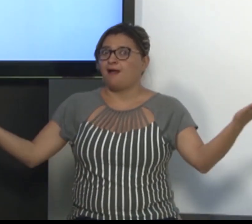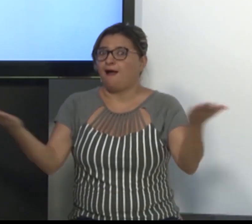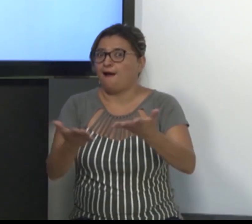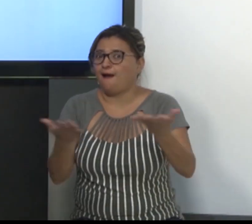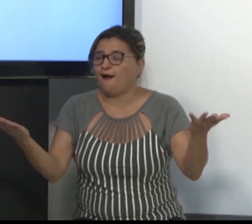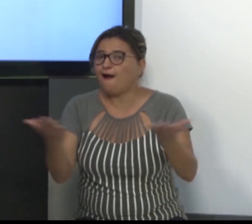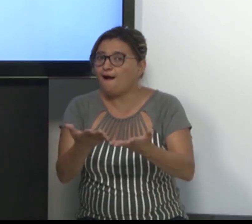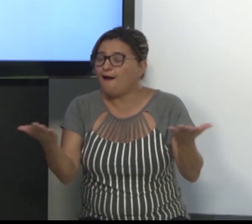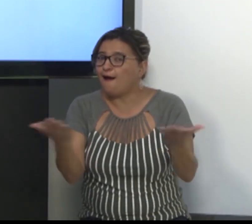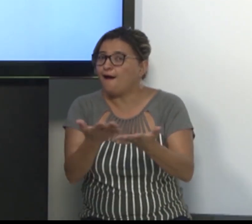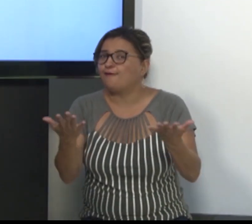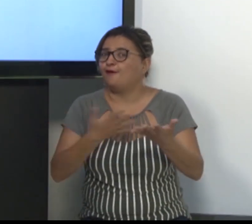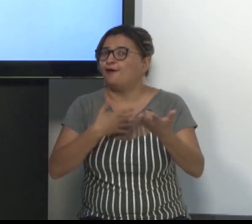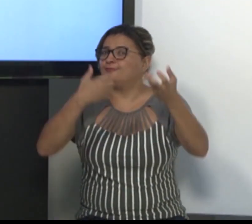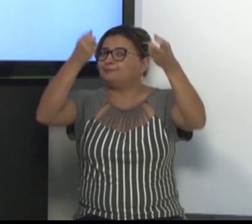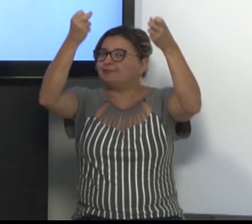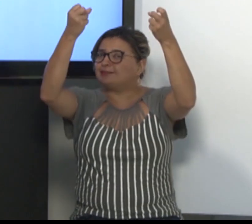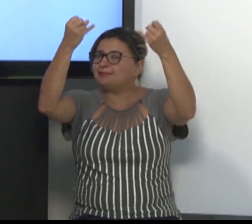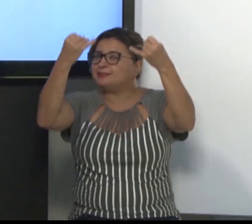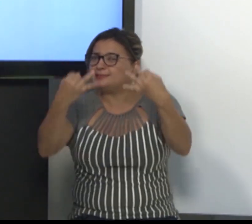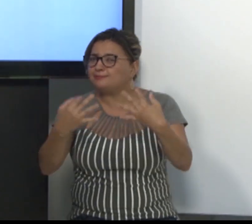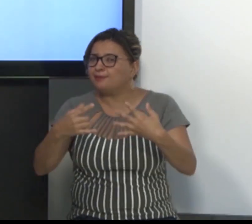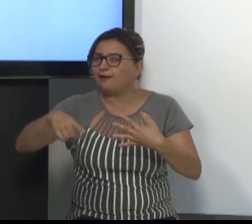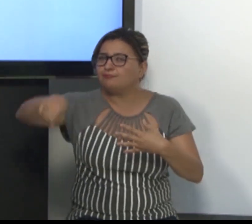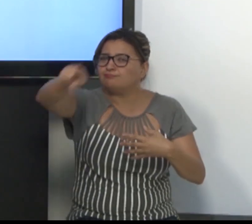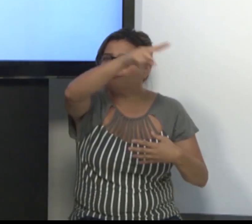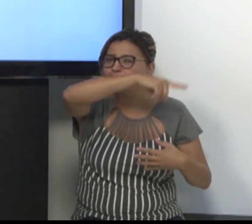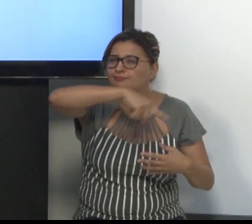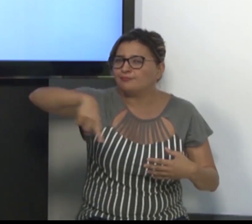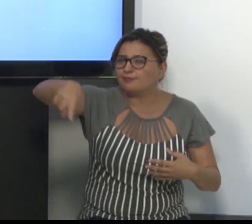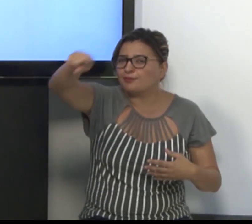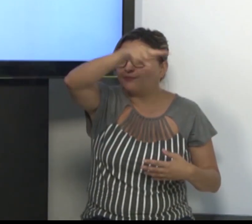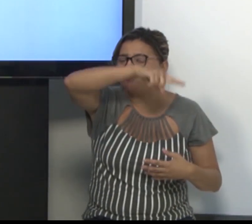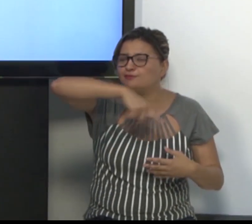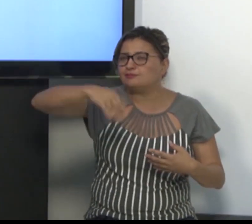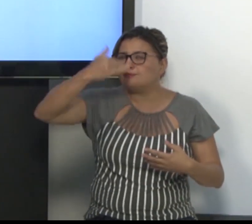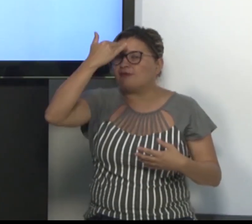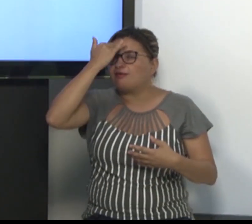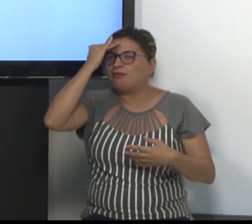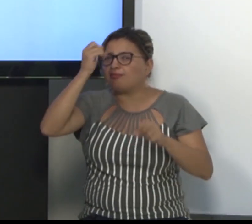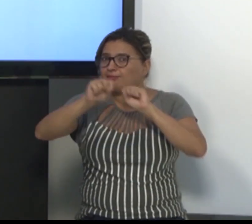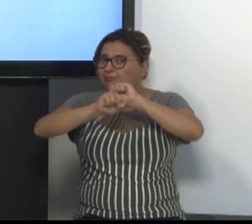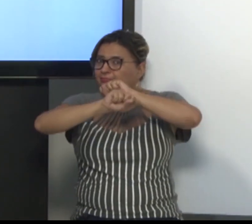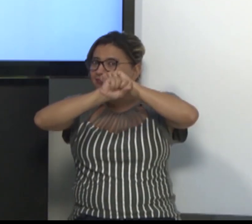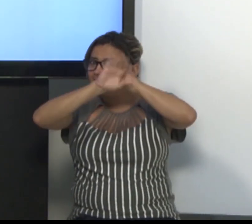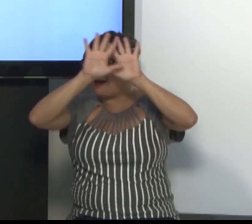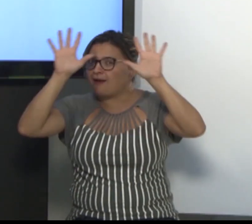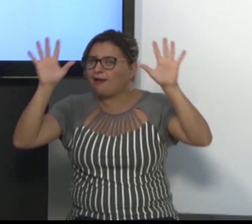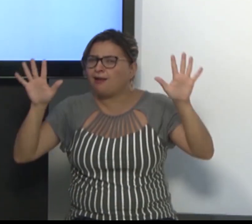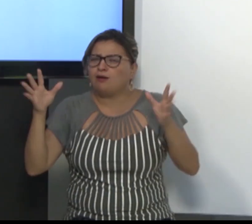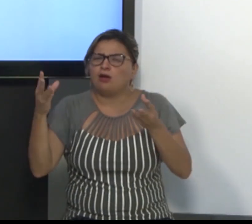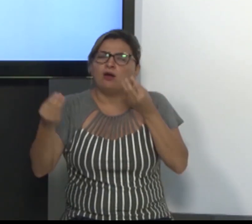Agora, eu irei explicar para todos vocês com bastante clareza.